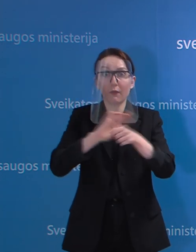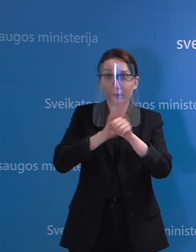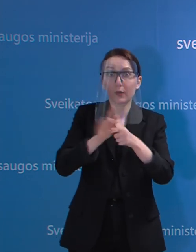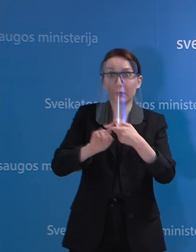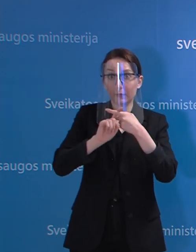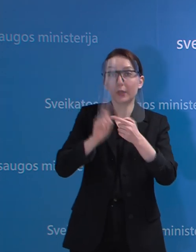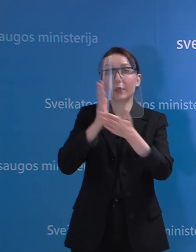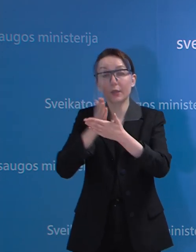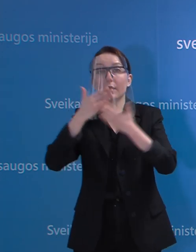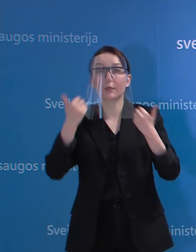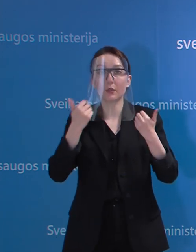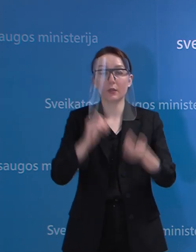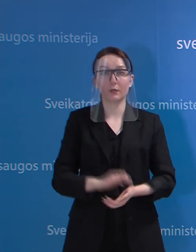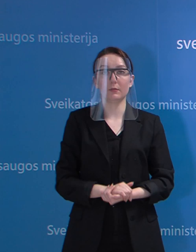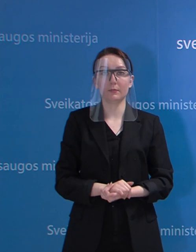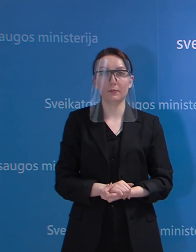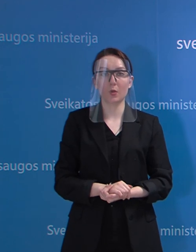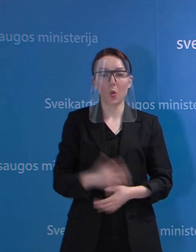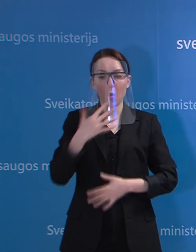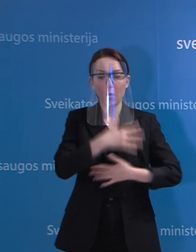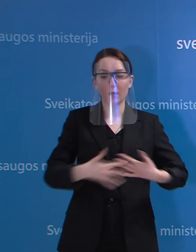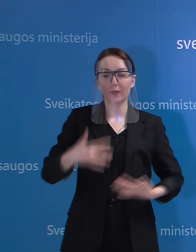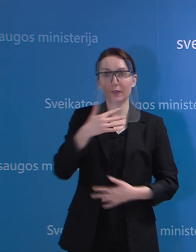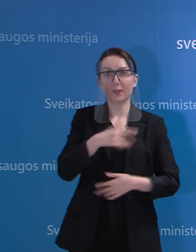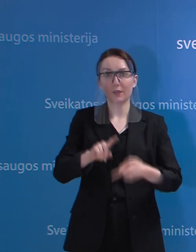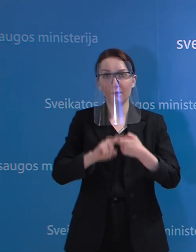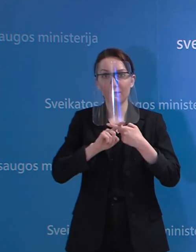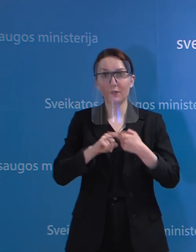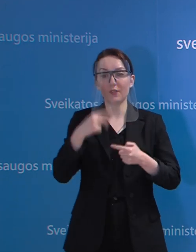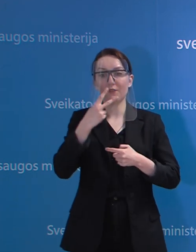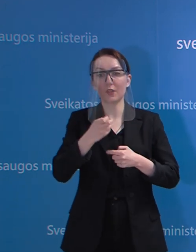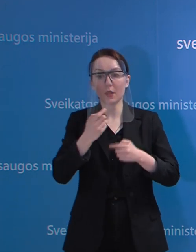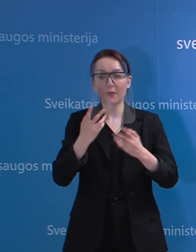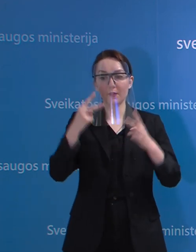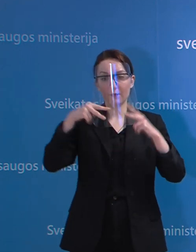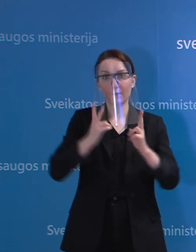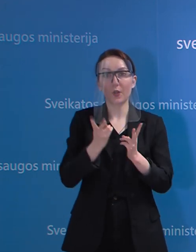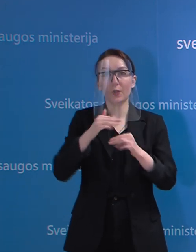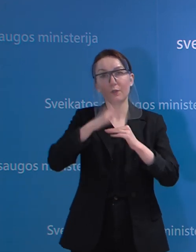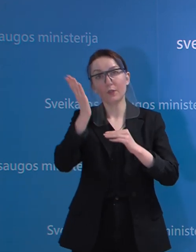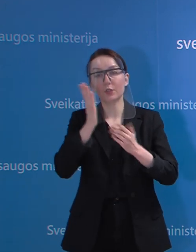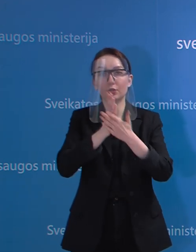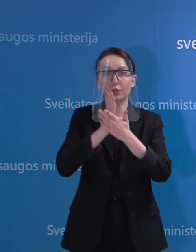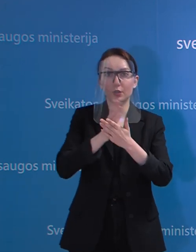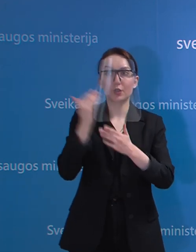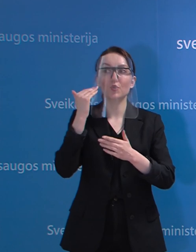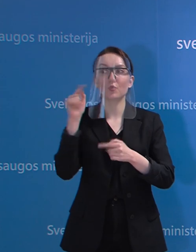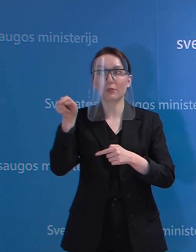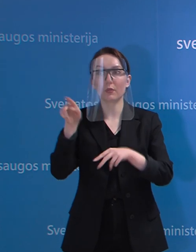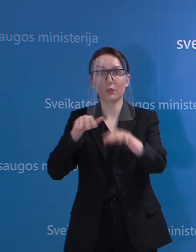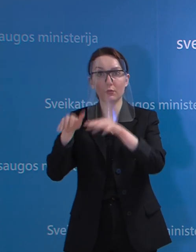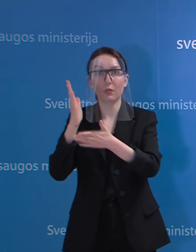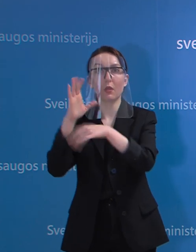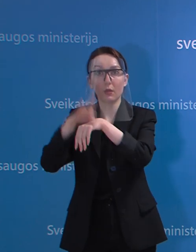ar ne, o kaip žinome, organizme virusas išbūna daugiau nei dvi savaitės, ta parodė ir Šiauliu atvejais, šiuo metu